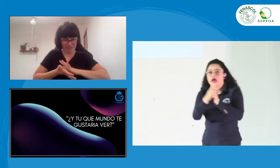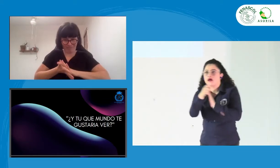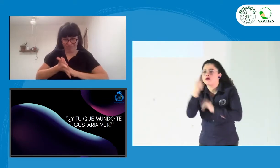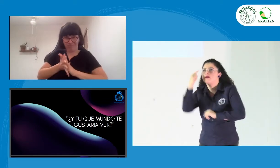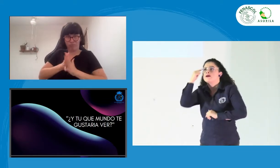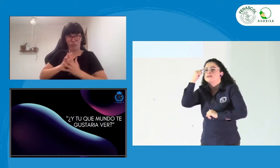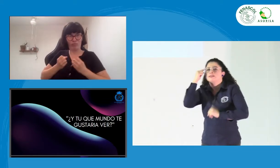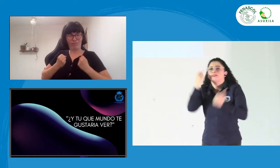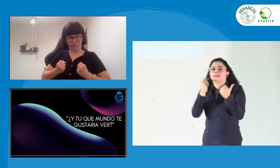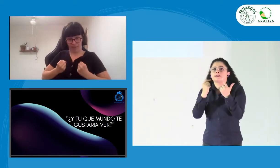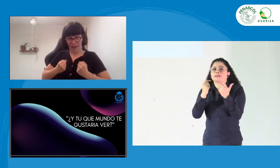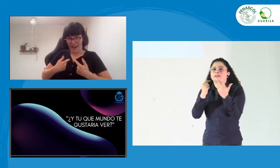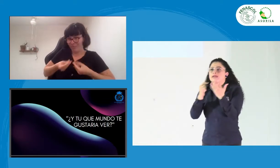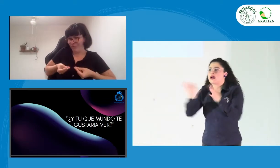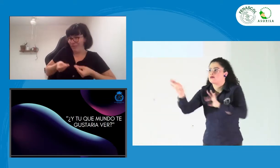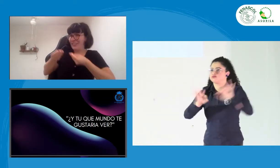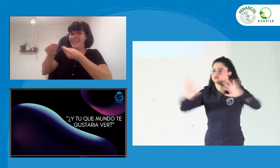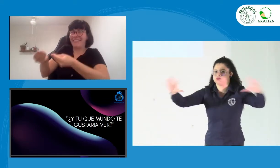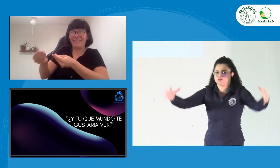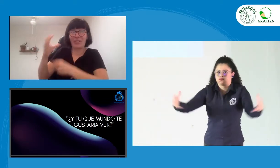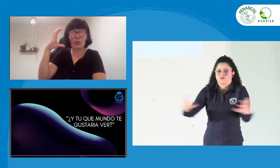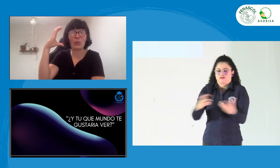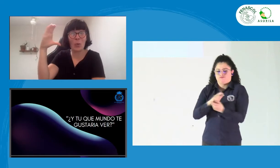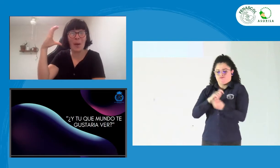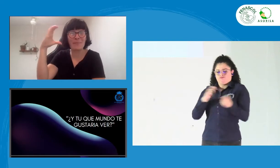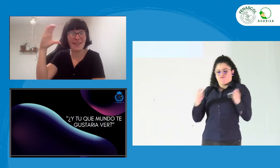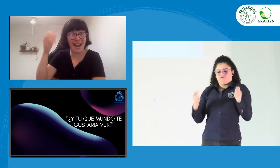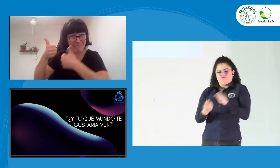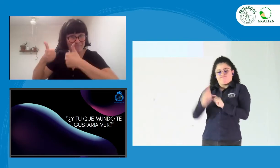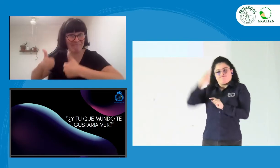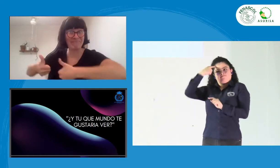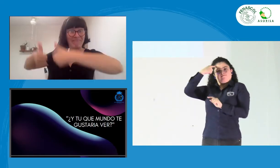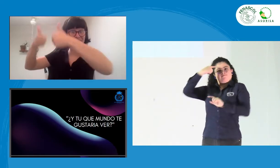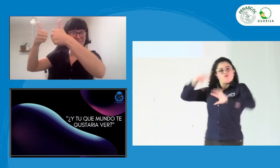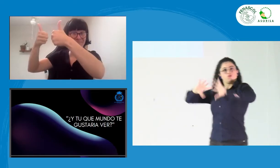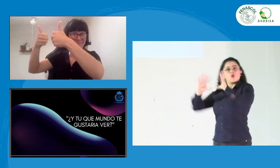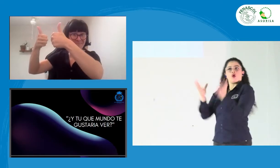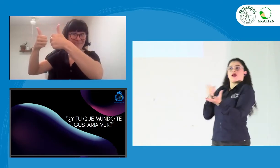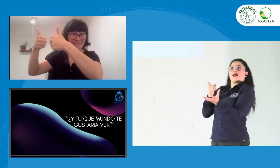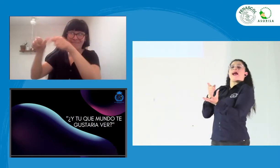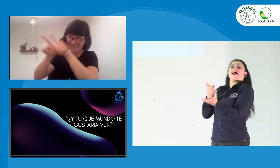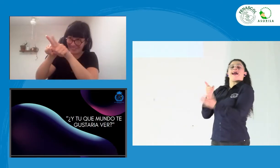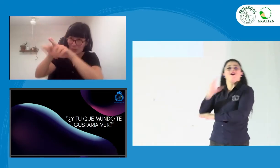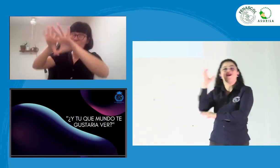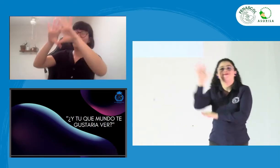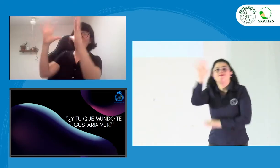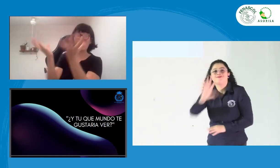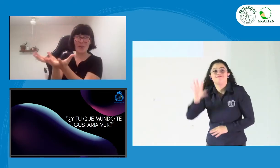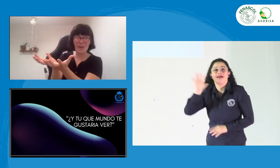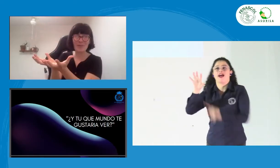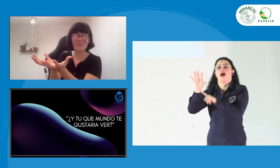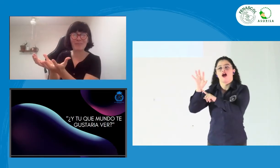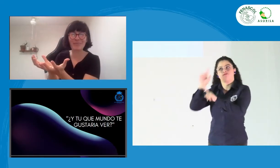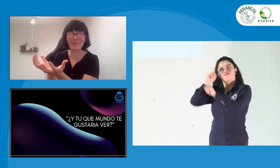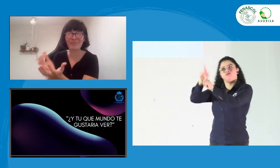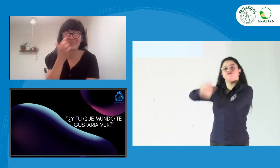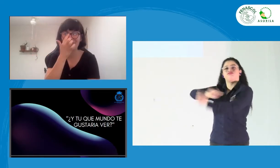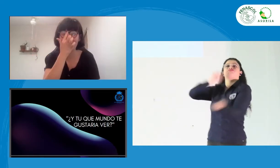Y que de esta manera, pues con este taller, con esta transferencia de conocimiento, con las herramientas que se les den, pues obviamente puedan